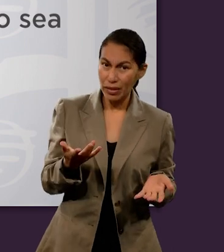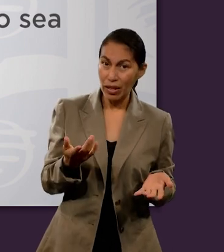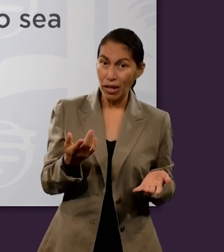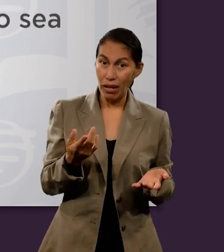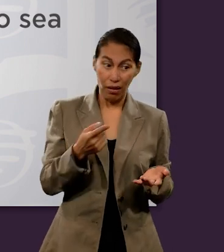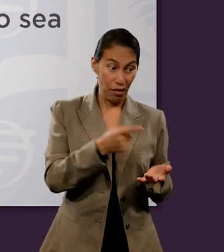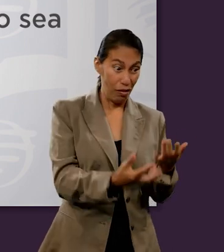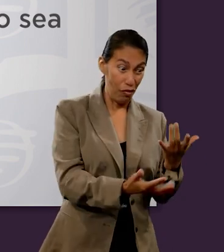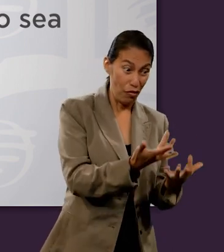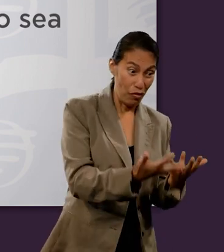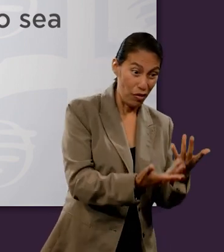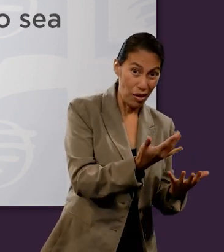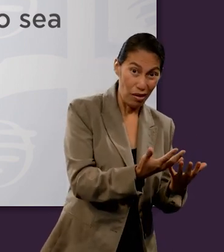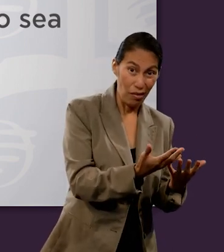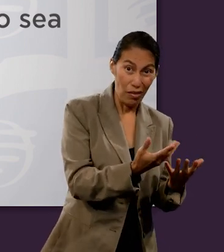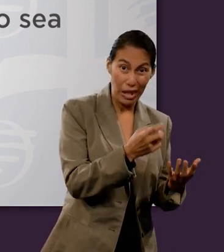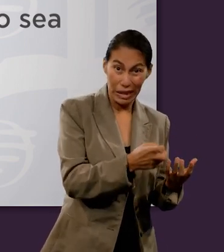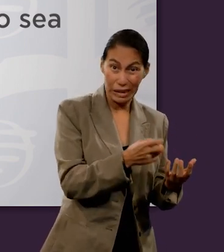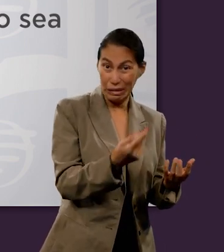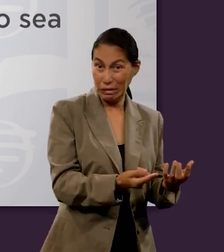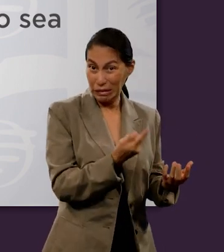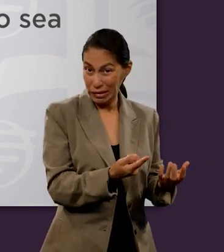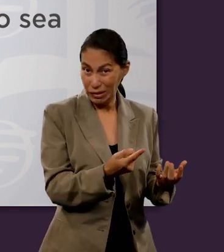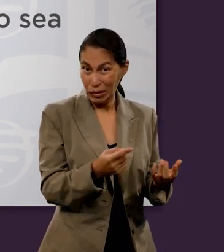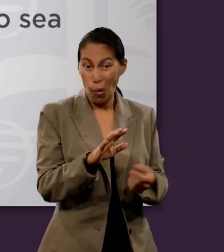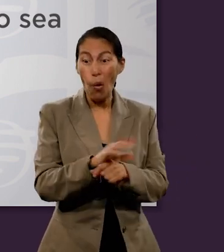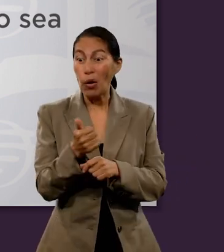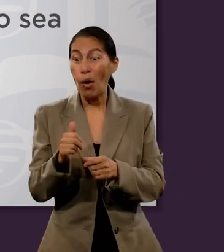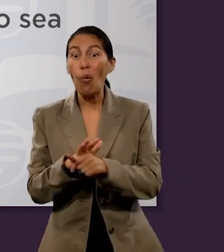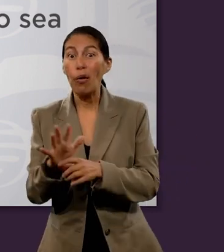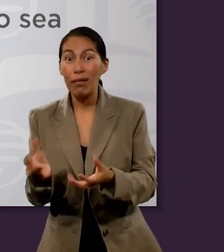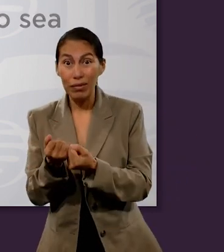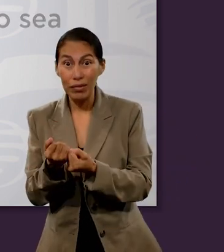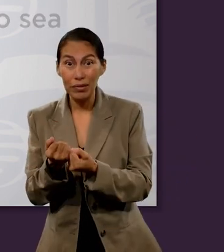si es que haya alguna alternativa al fuego del infierno.